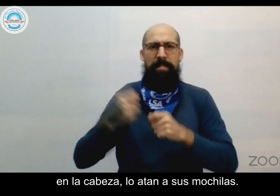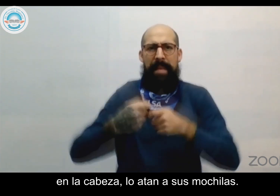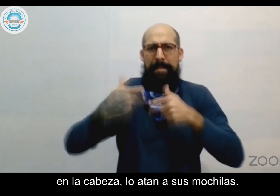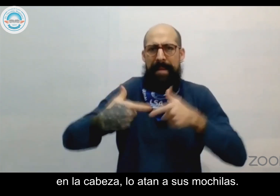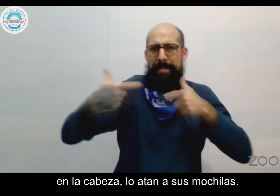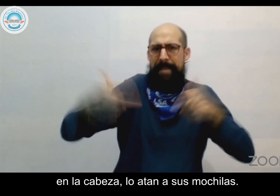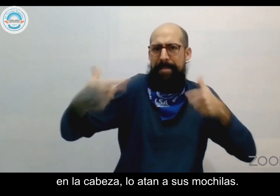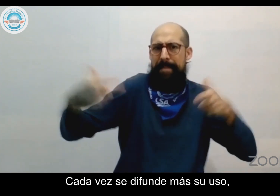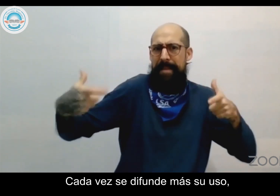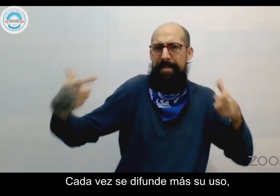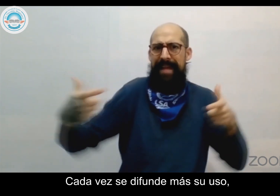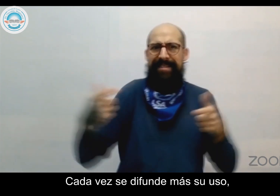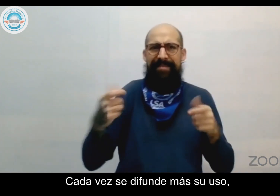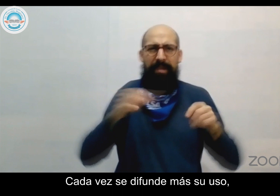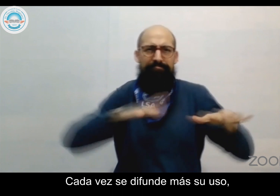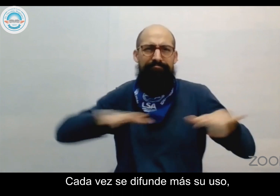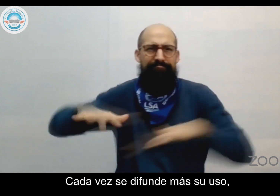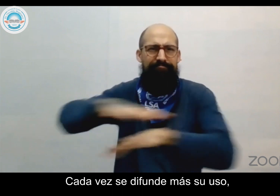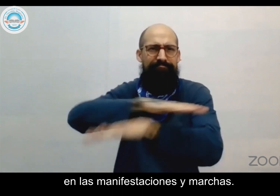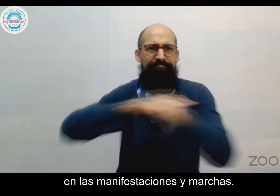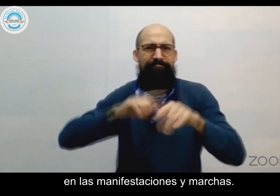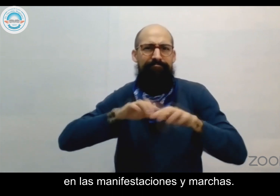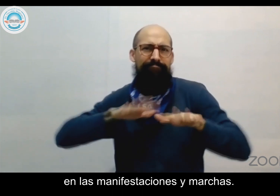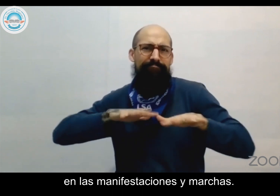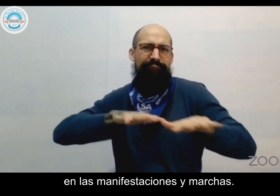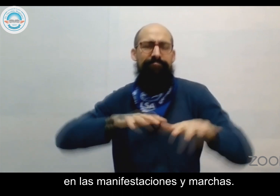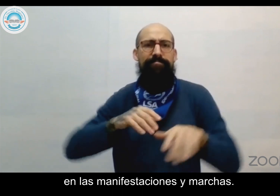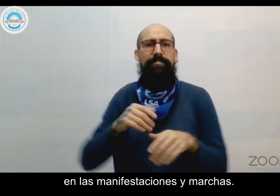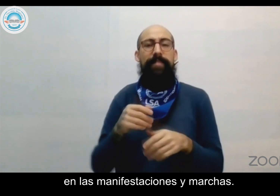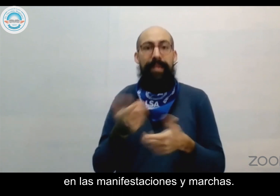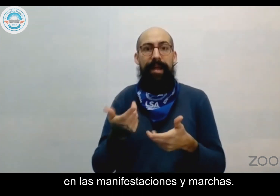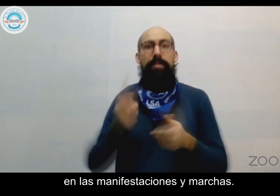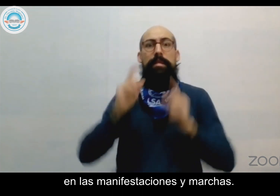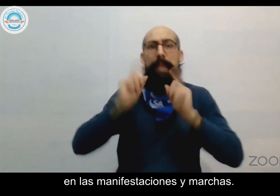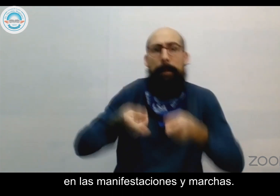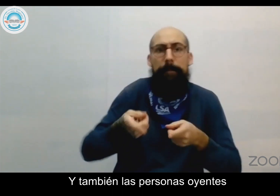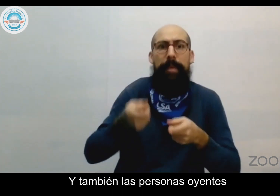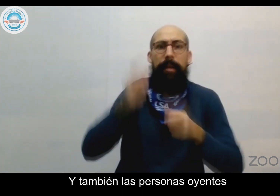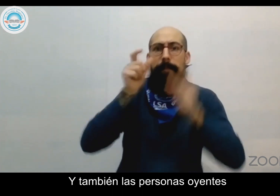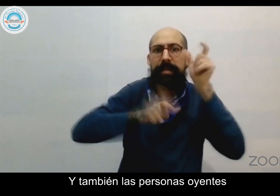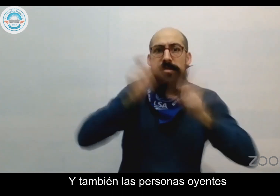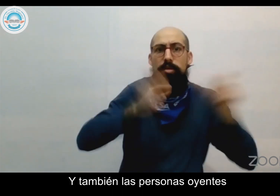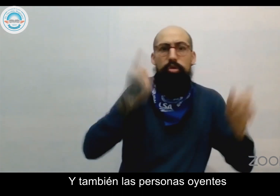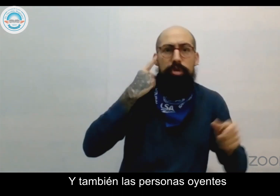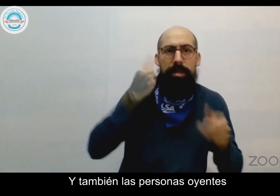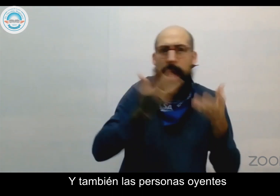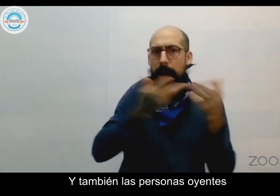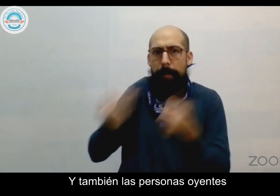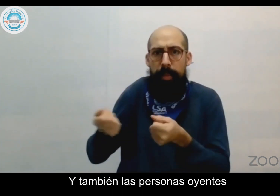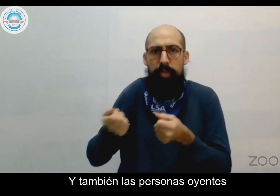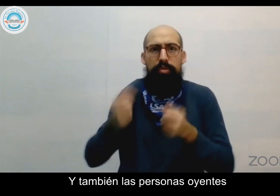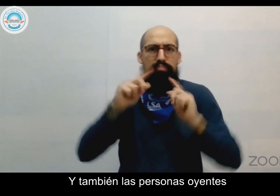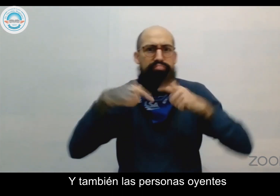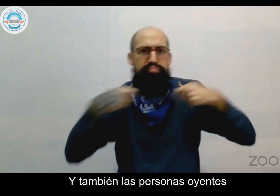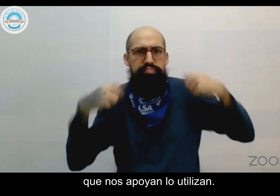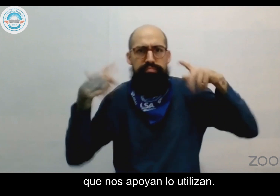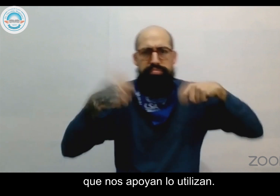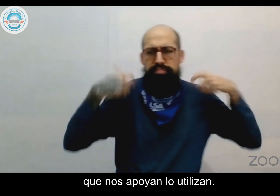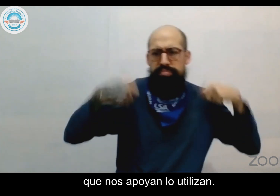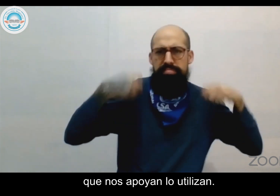sus mochilas, cada vez se difunde más su uso en las manifestaciones y marchas. Y también las personas oyentes que nos apoyan